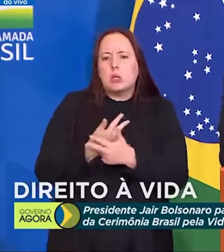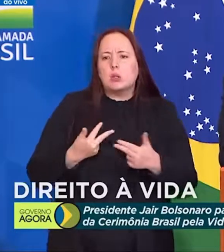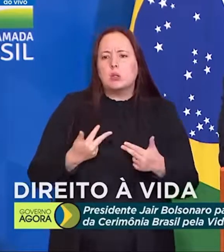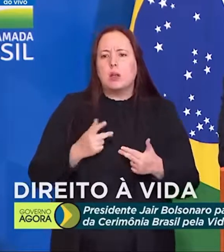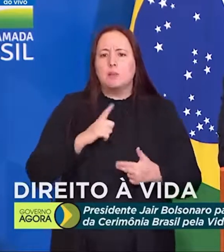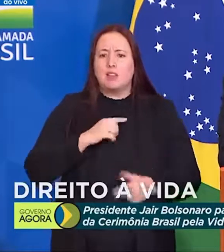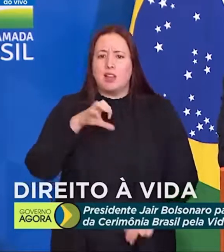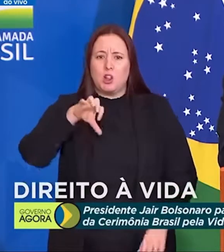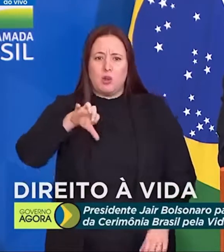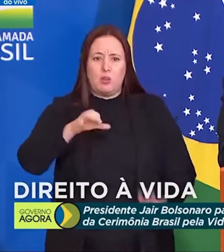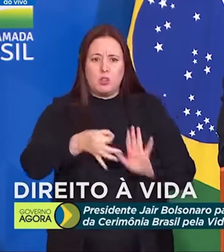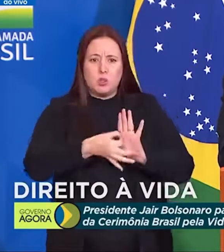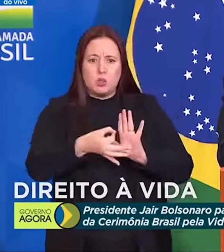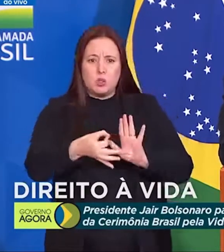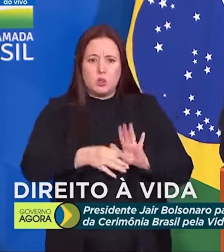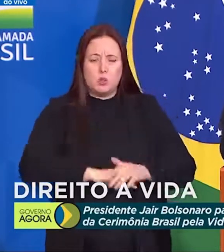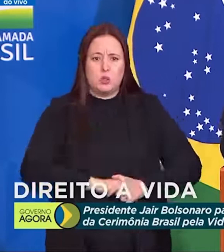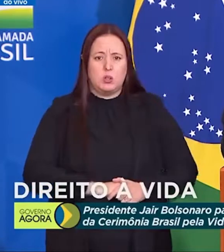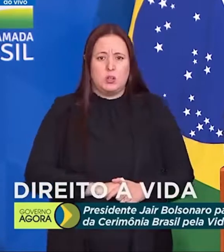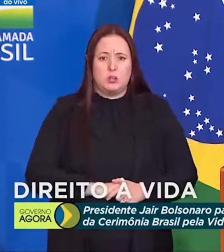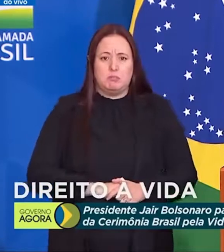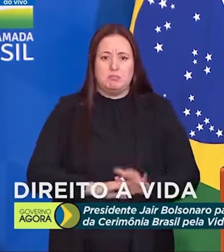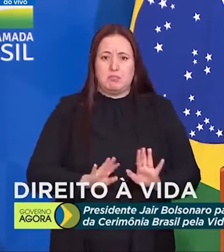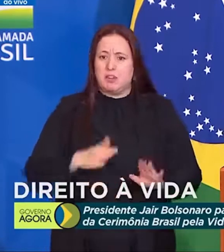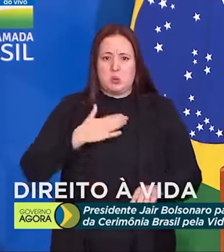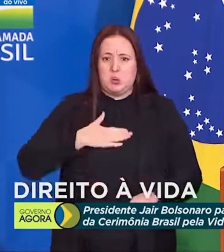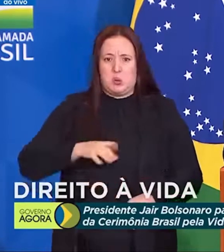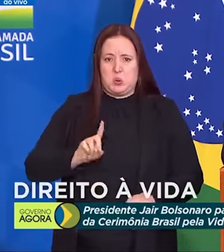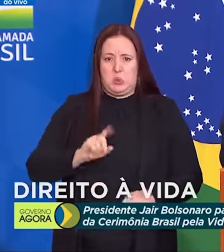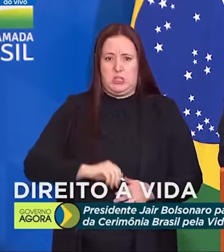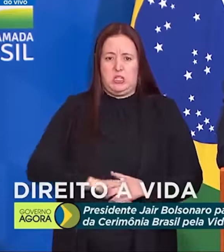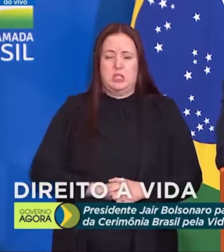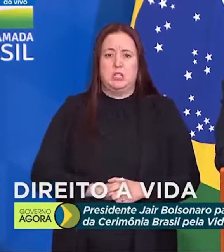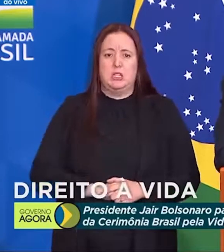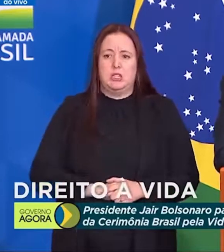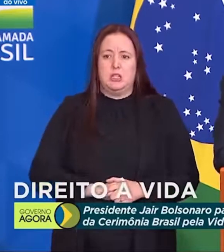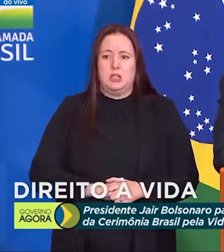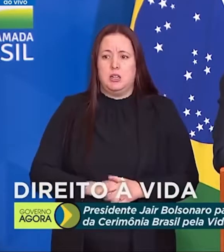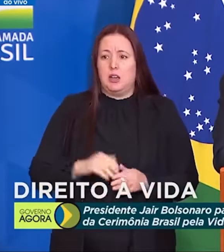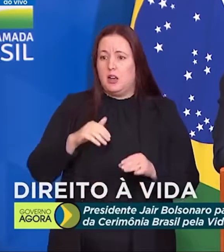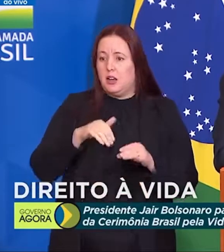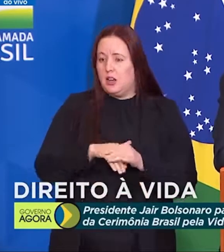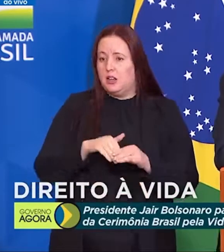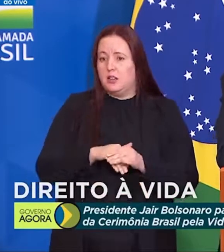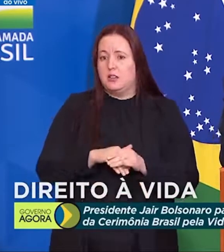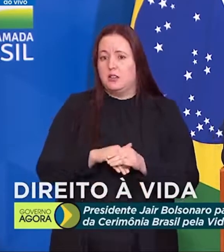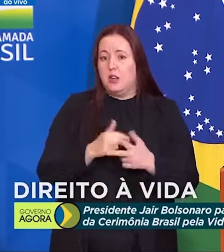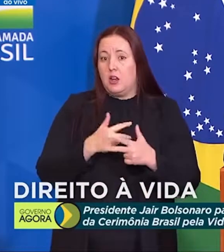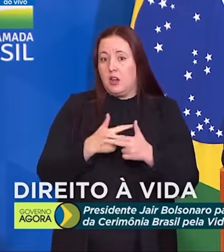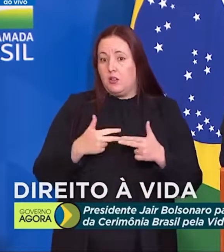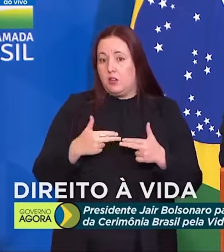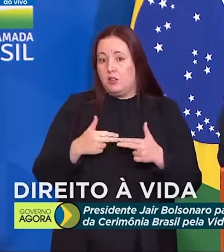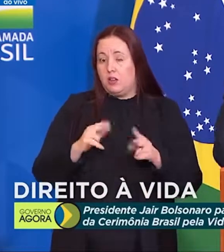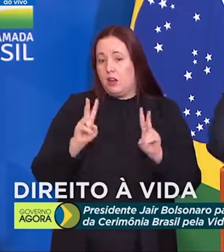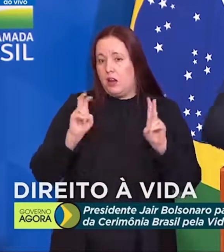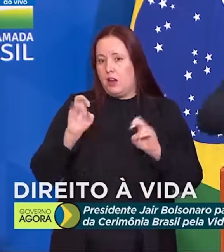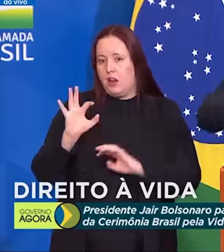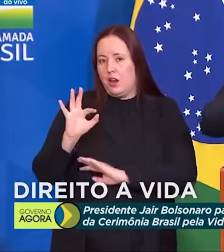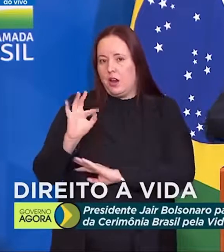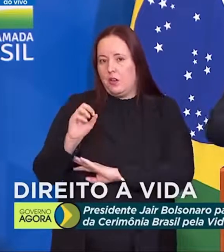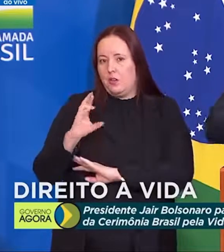sugestões. Não gostaram. Eleição é coisa para forças desarmadas.